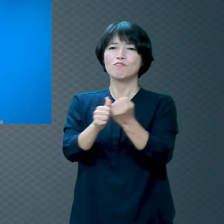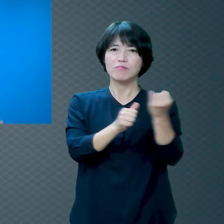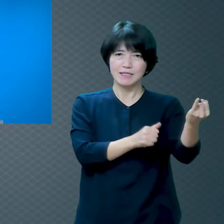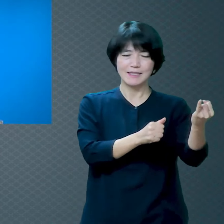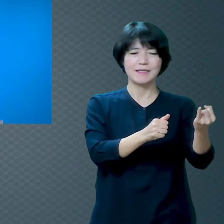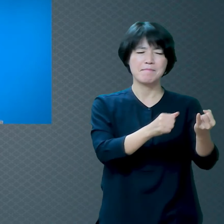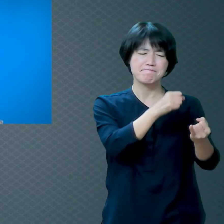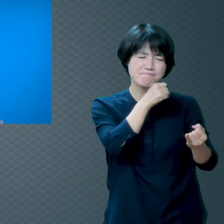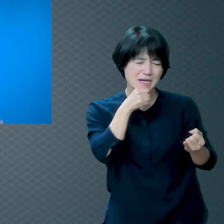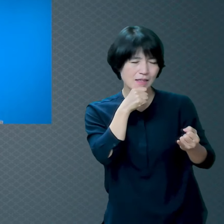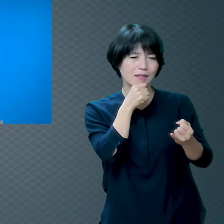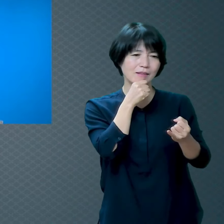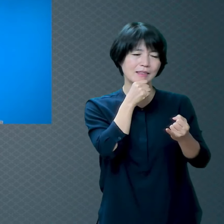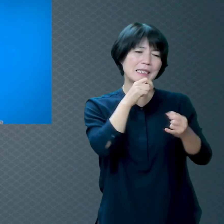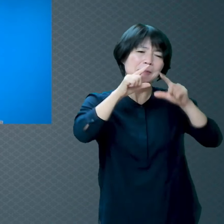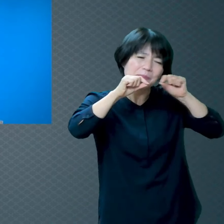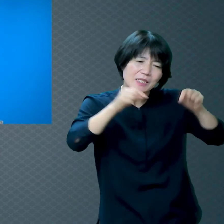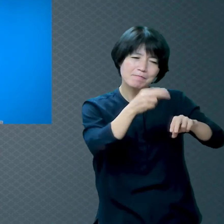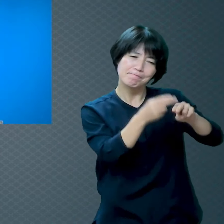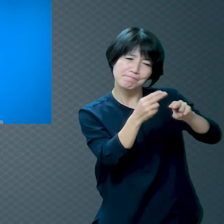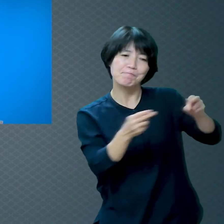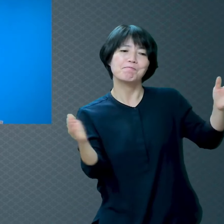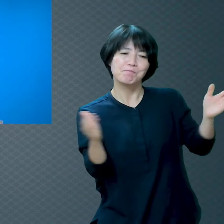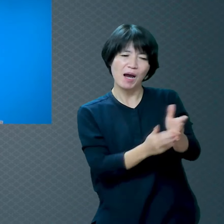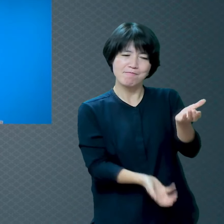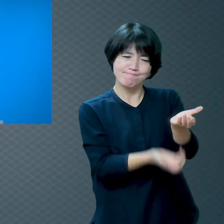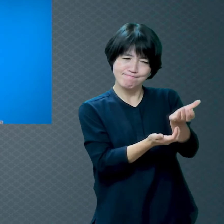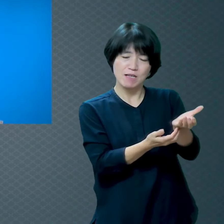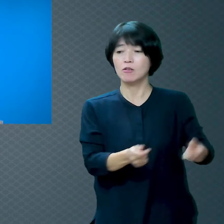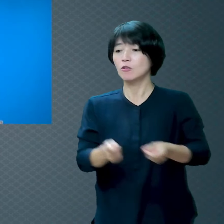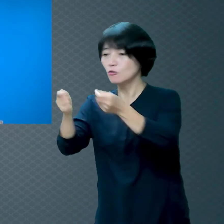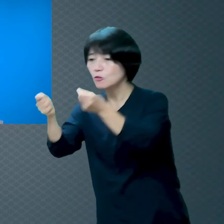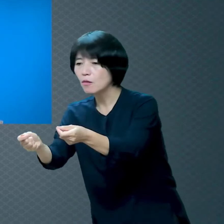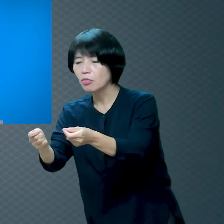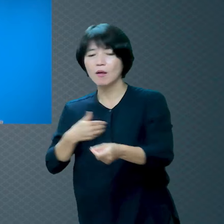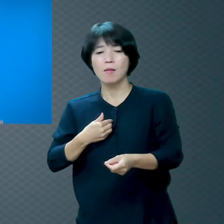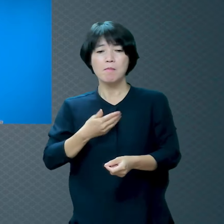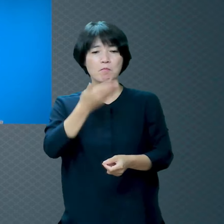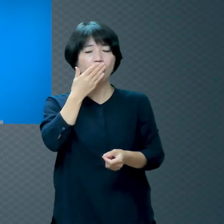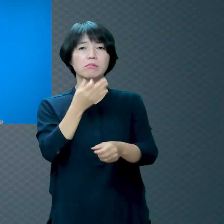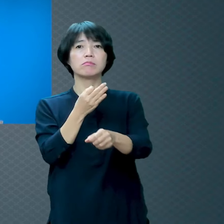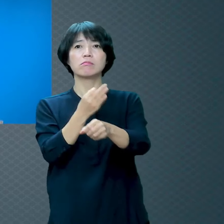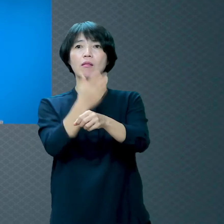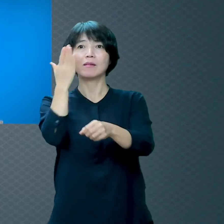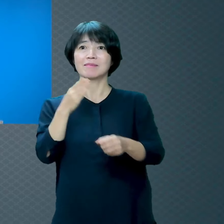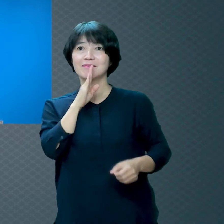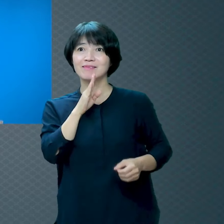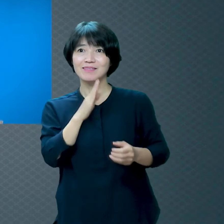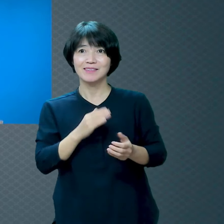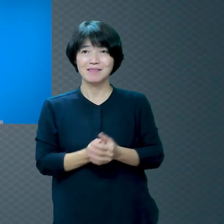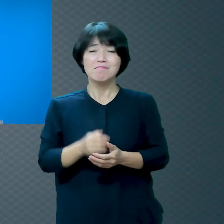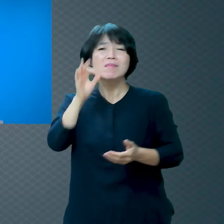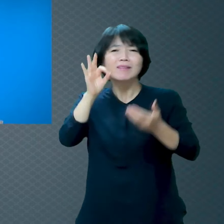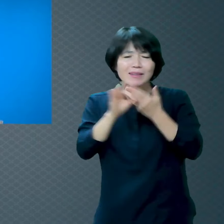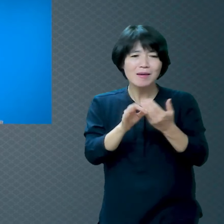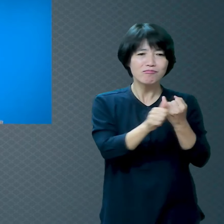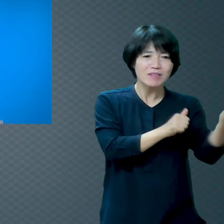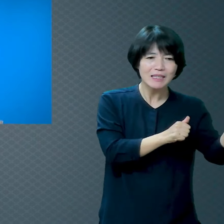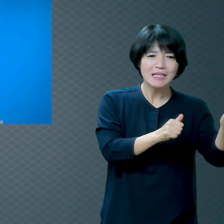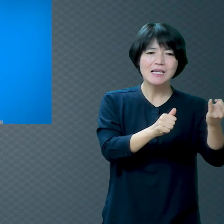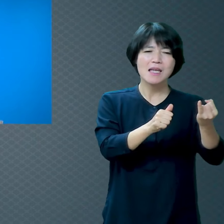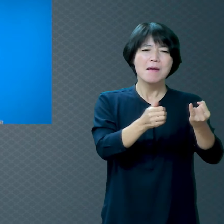그러면 먹기만 하면 되죠 그런데 만약에 재료 갖다 주고 만들어 먹어라 그럼 어떡하겠어요